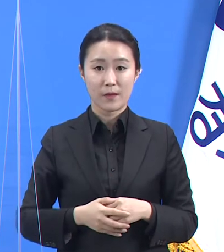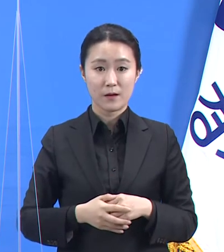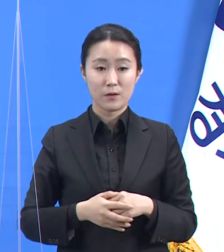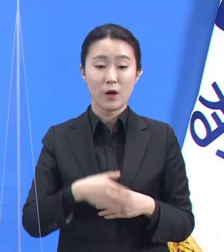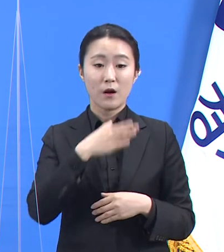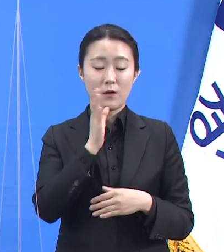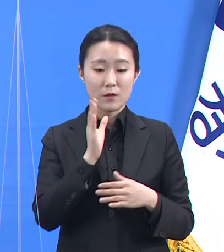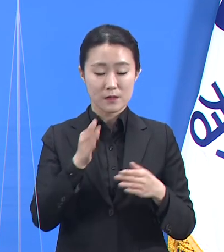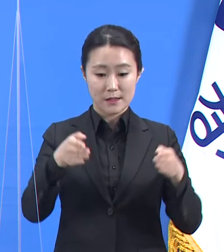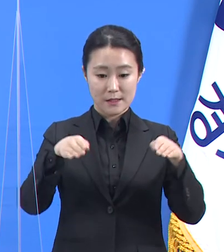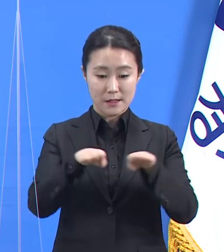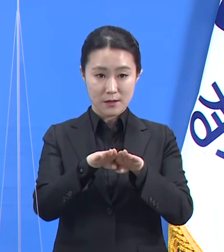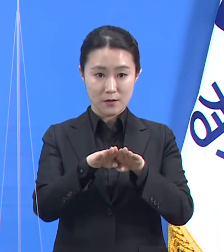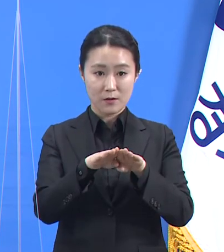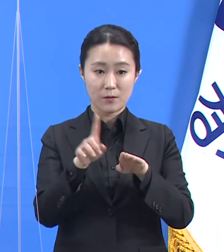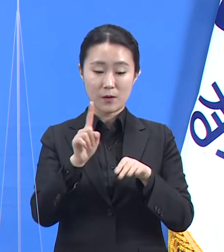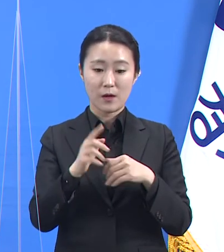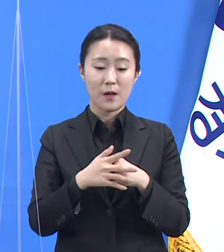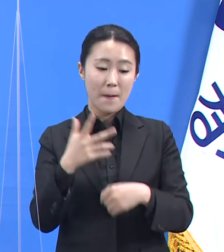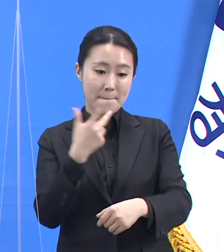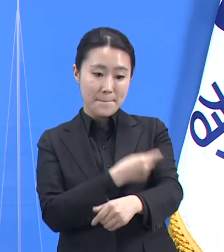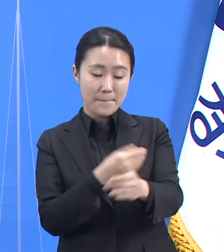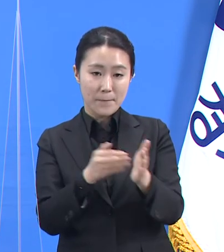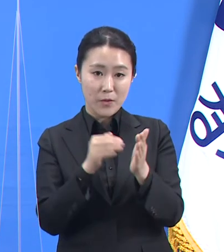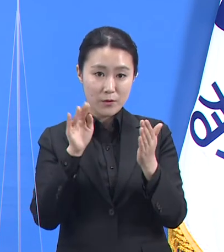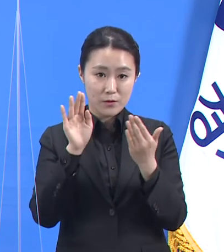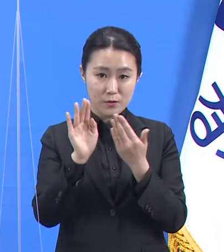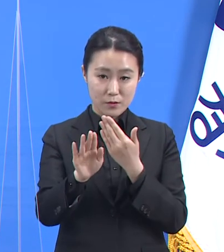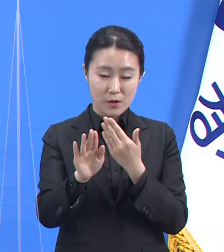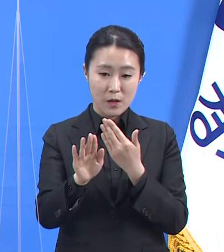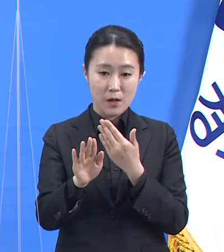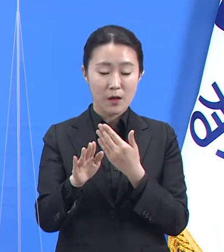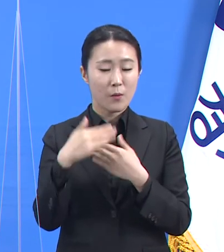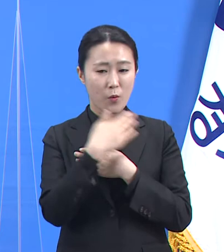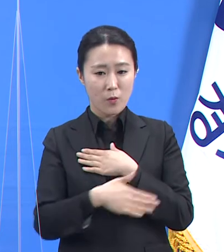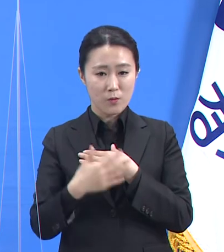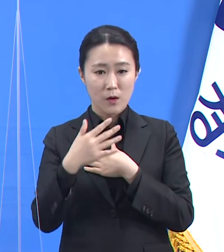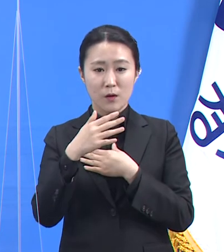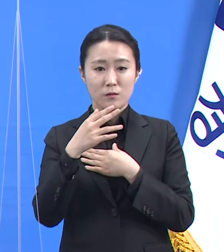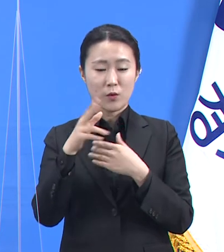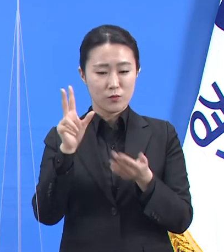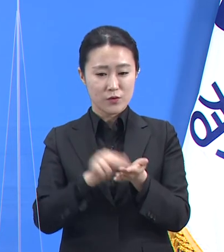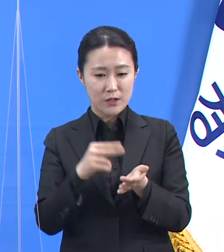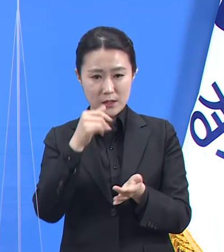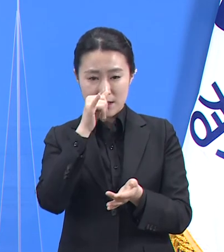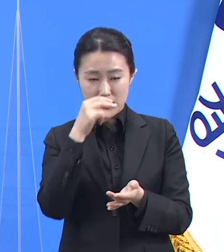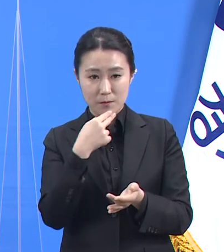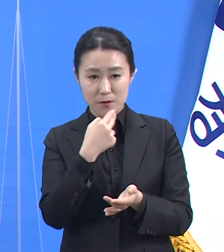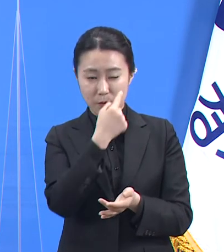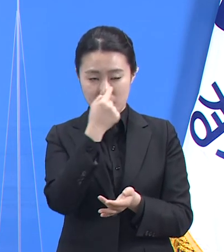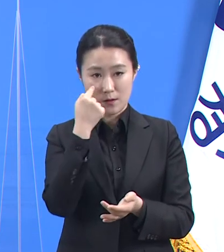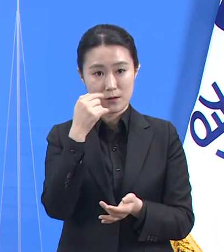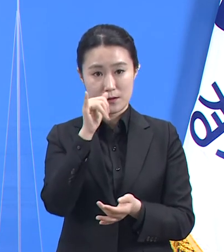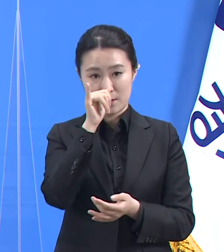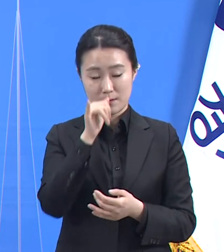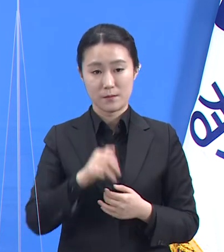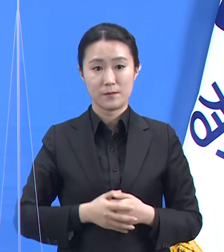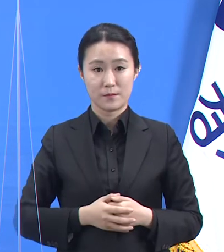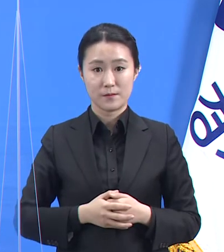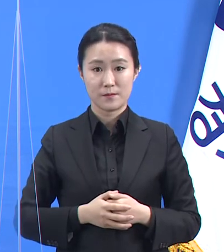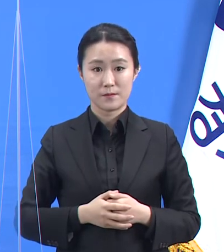백신 이상 반응 여부를 확인합니다. 현재까지 말씀드린 경기도의 백신 접종 프로그램은